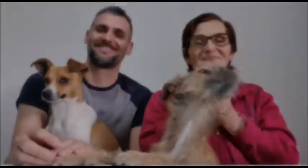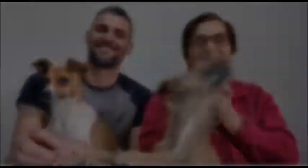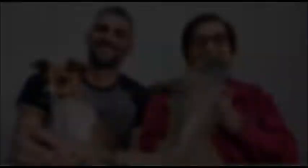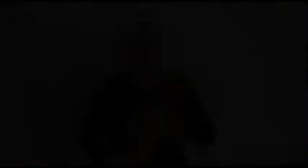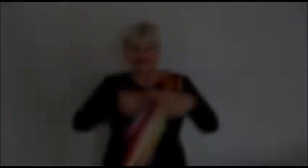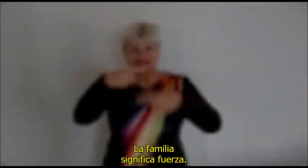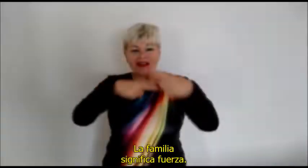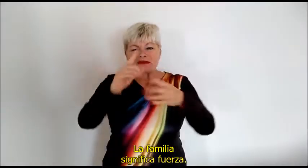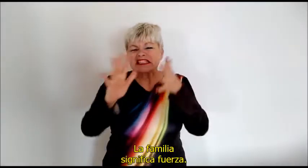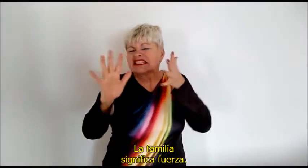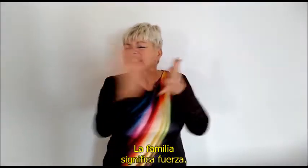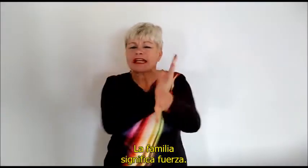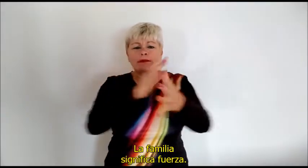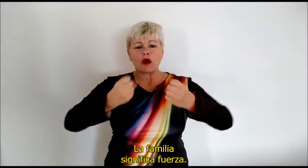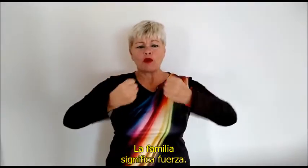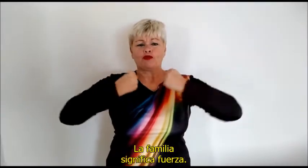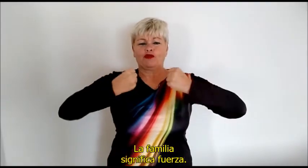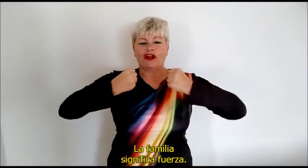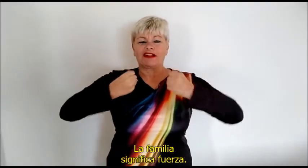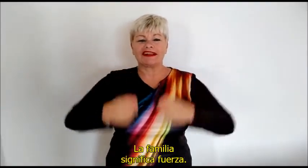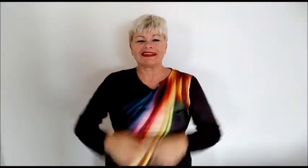La familia significa fuerza.